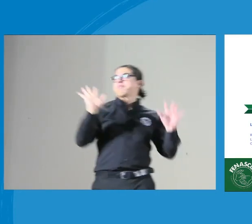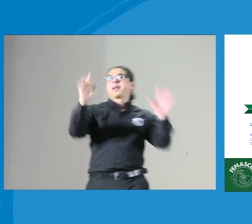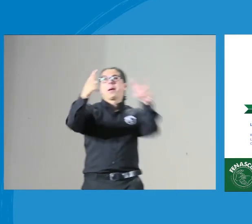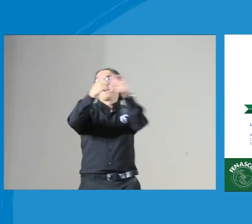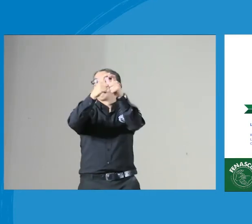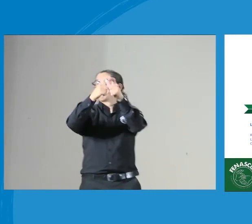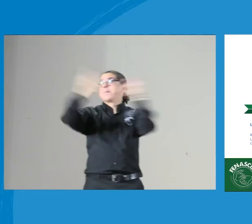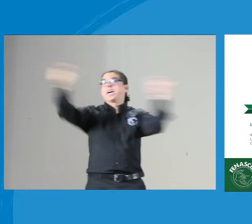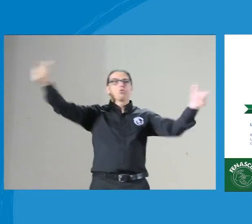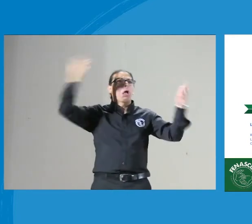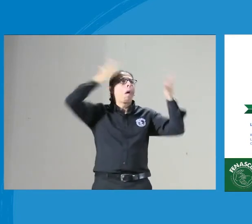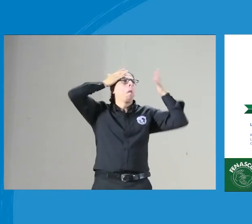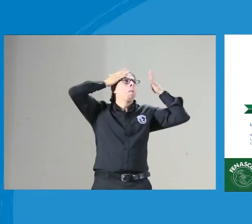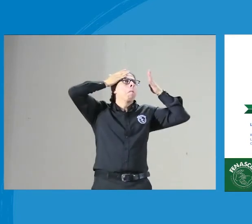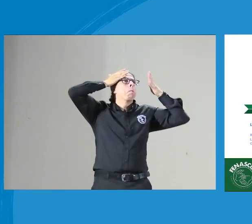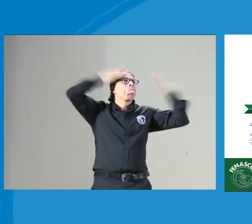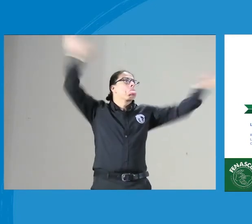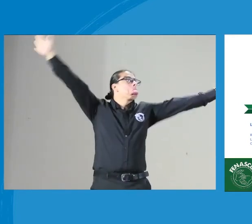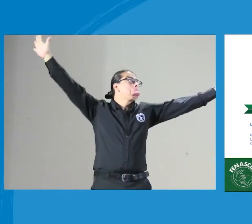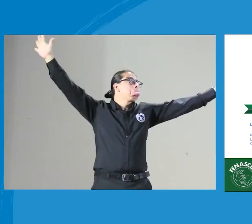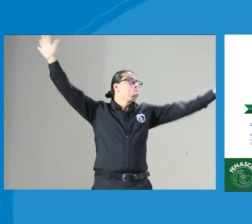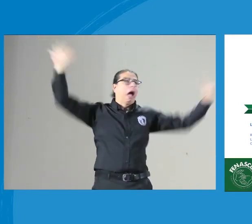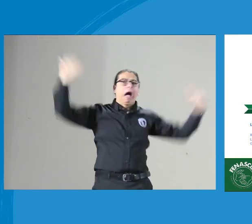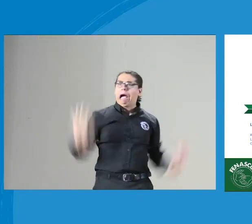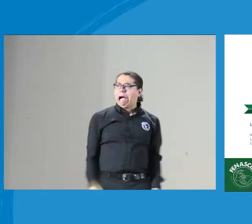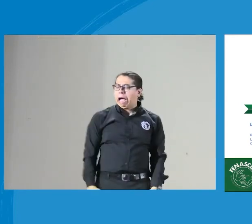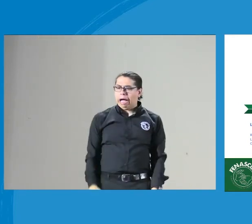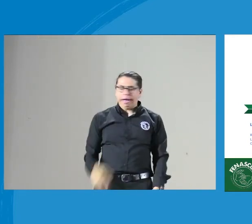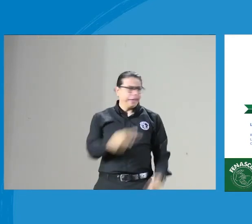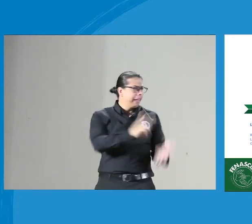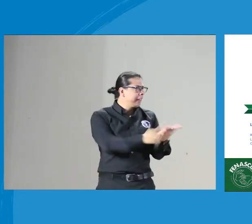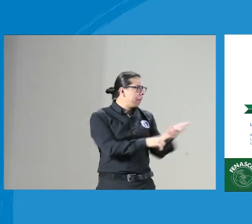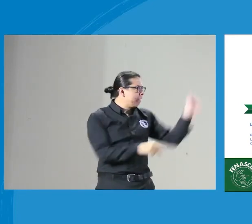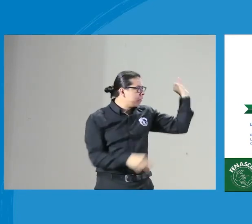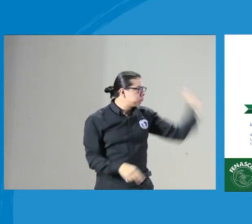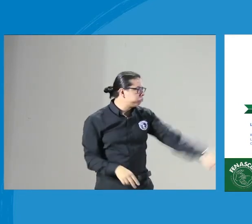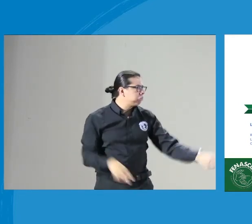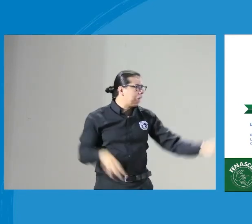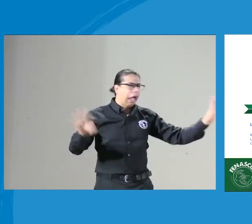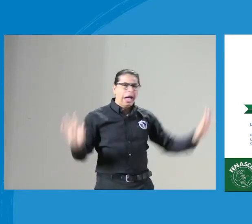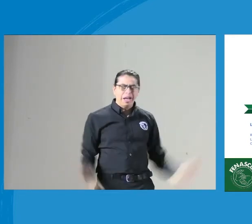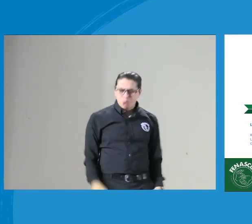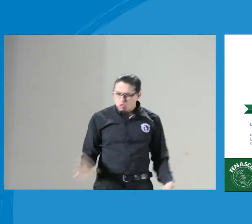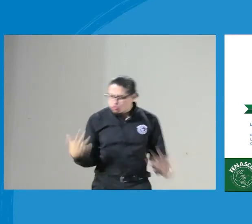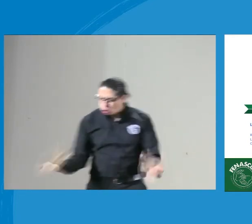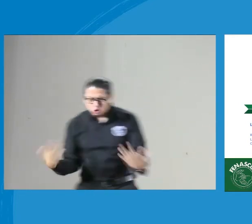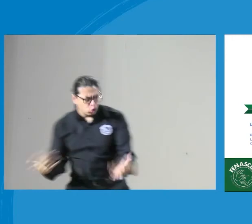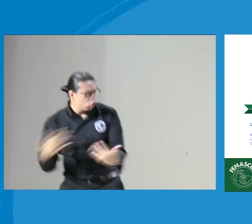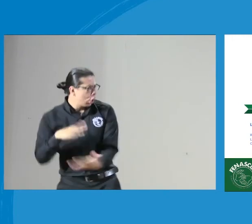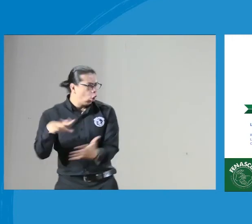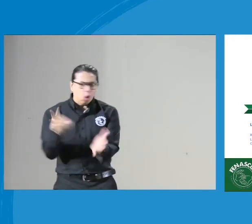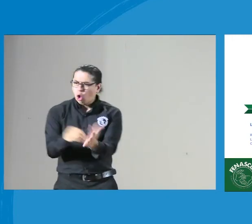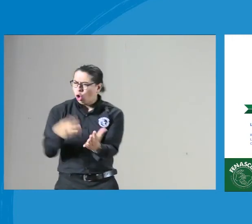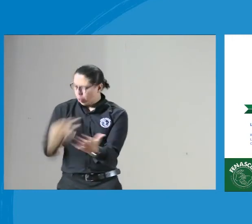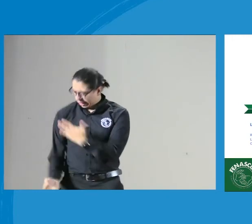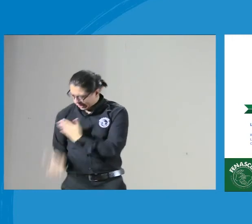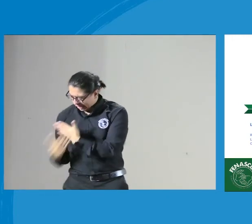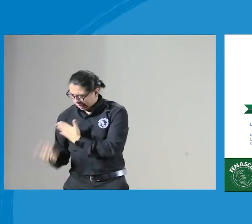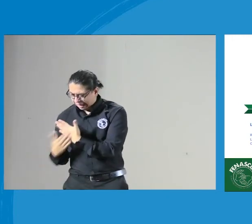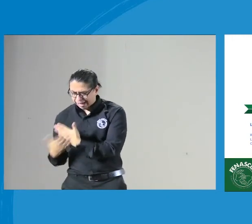ah bueno la mayoría lo sabían ¿cómo así? ay ¿cómo así tienen el intérprete y no tenemos